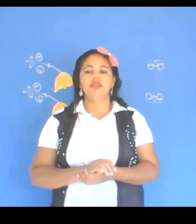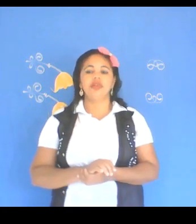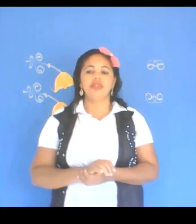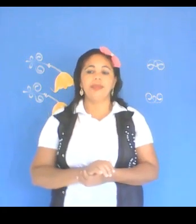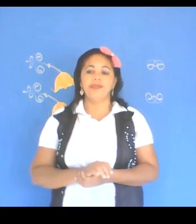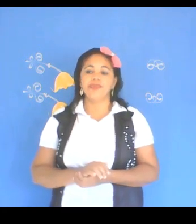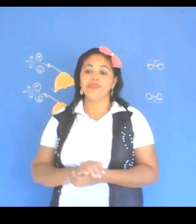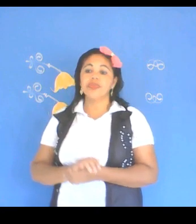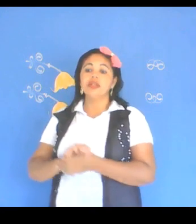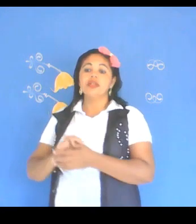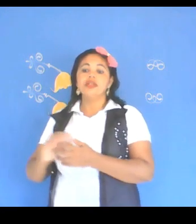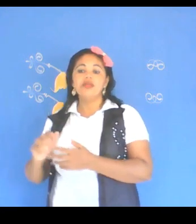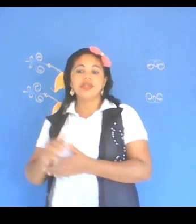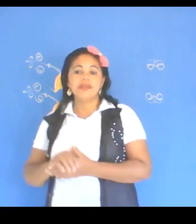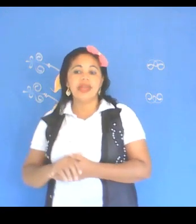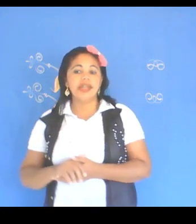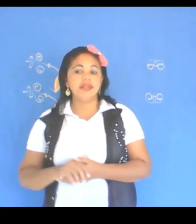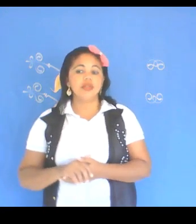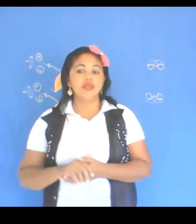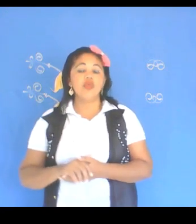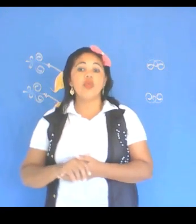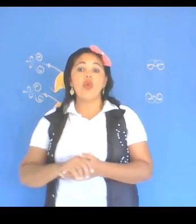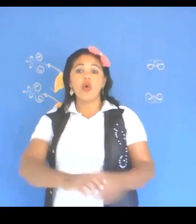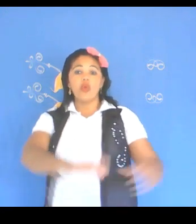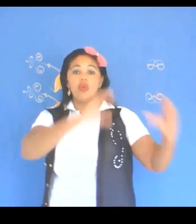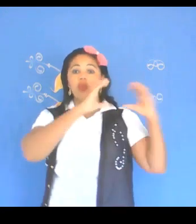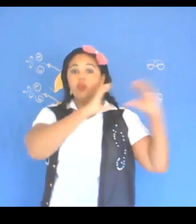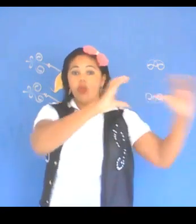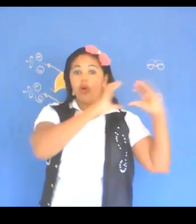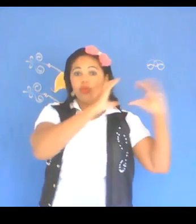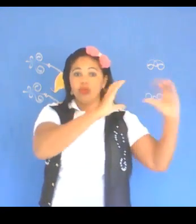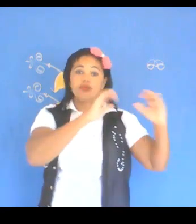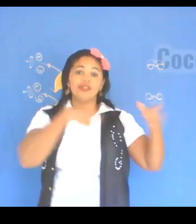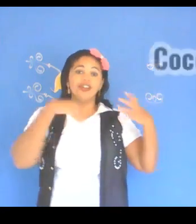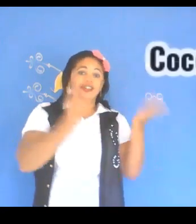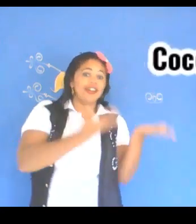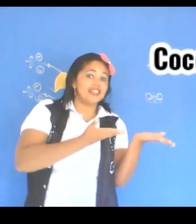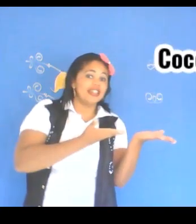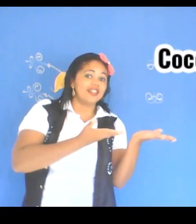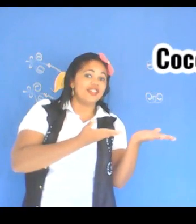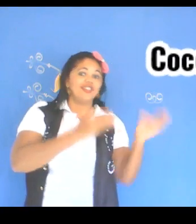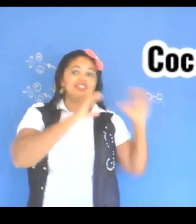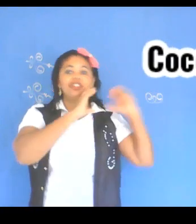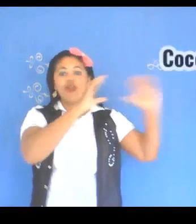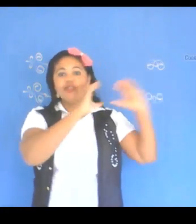porta. Temos também o coco, coco, olha o sinal de coco, coco,